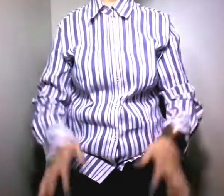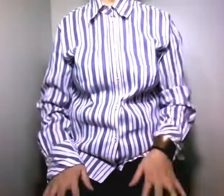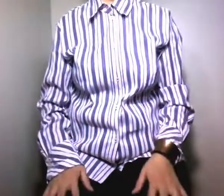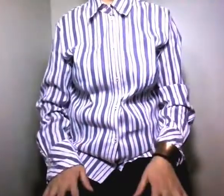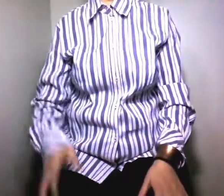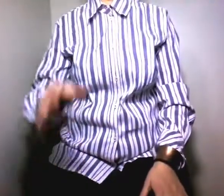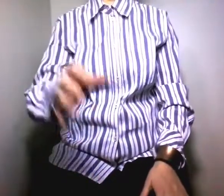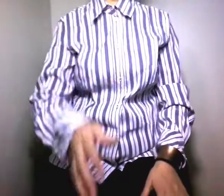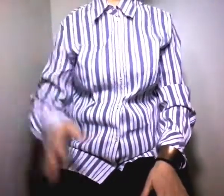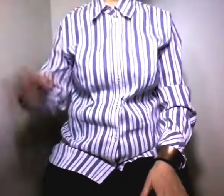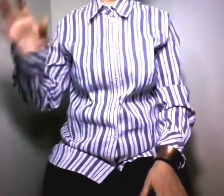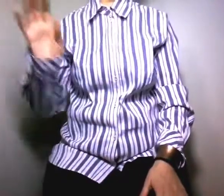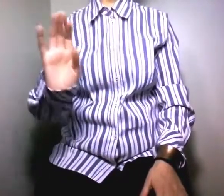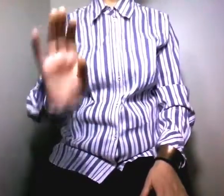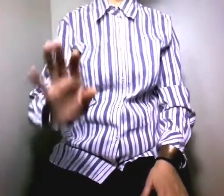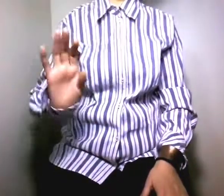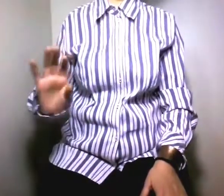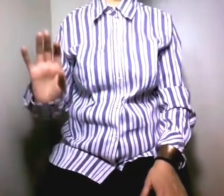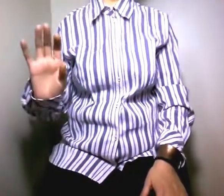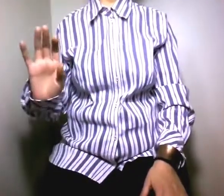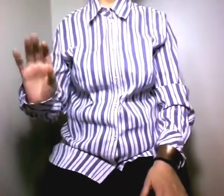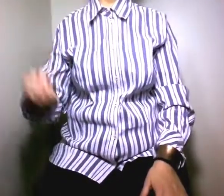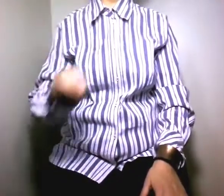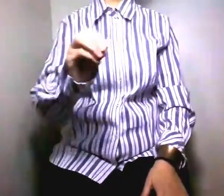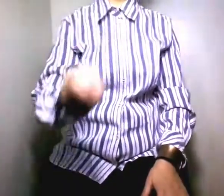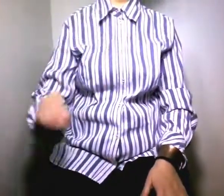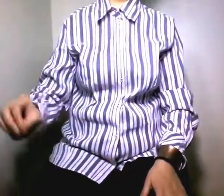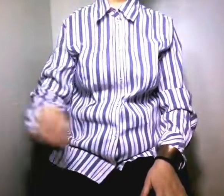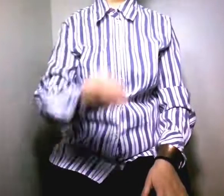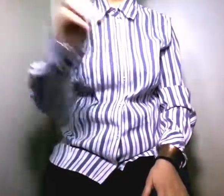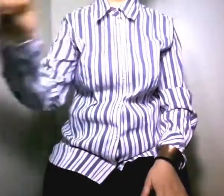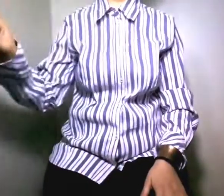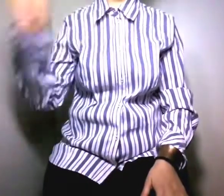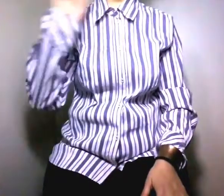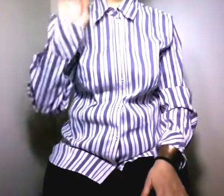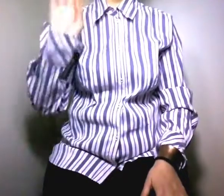نحن متخلفين بارك الله فيك نحن مذاكرين نحن نهضروا وذكرنا بسم الله العسل